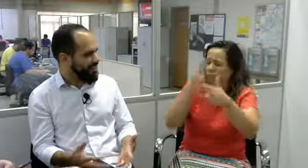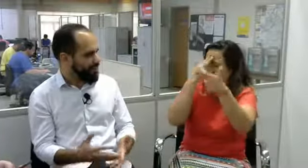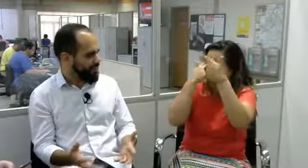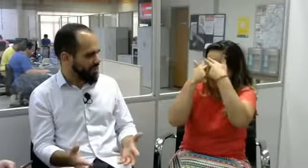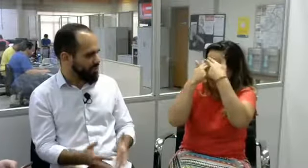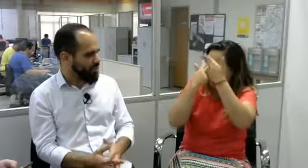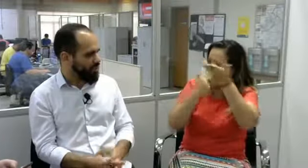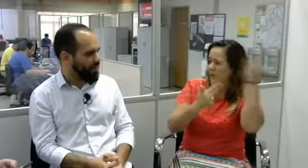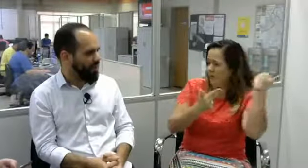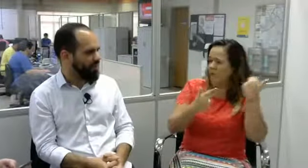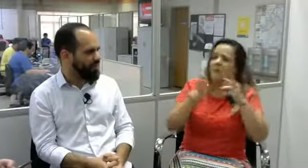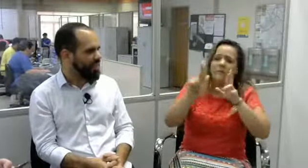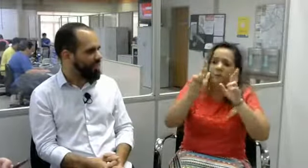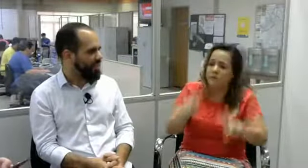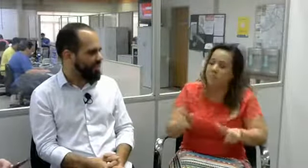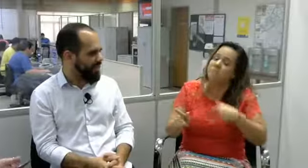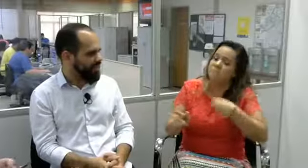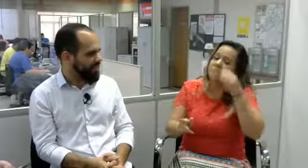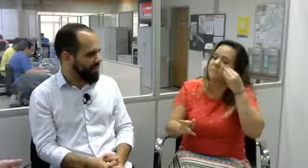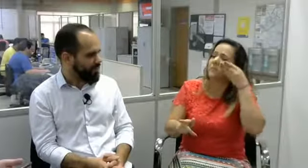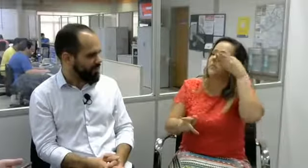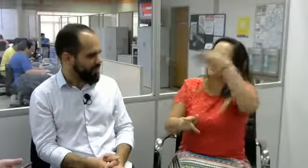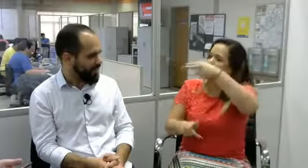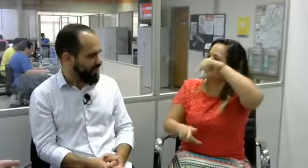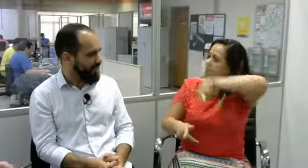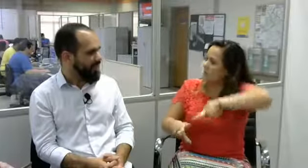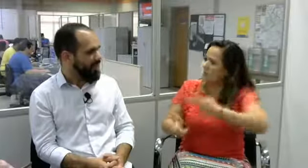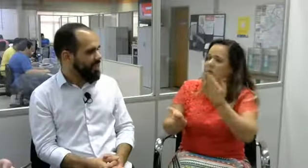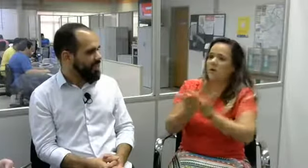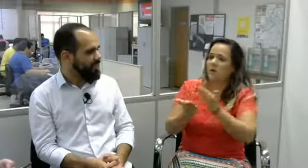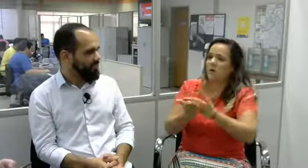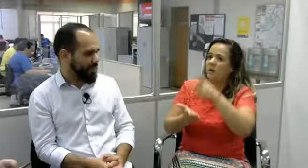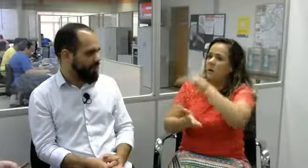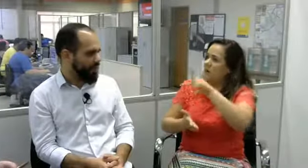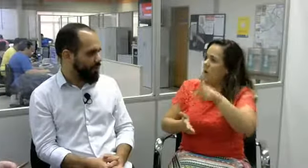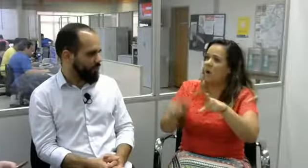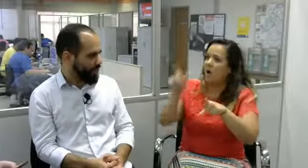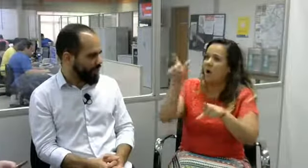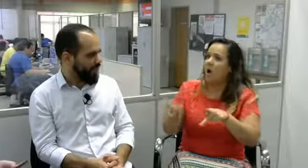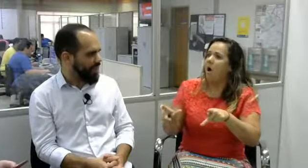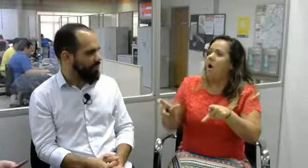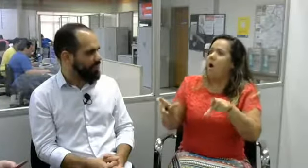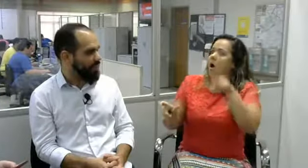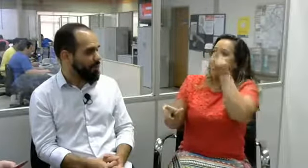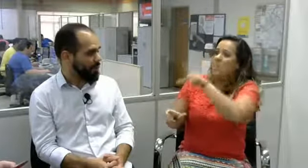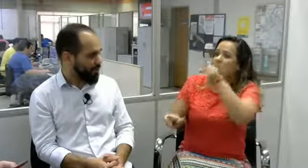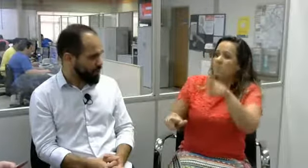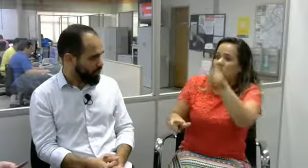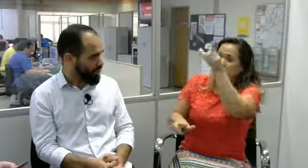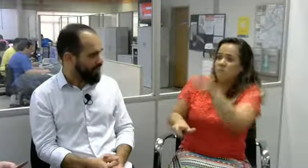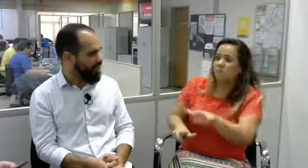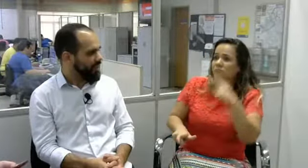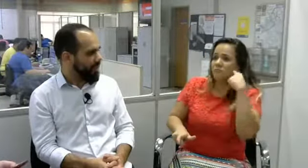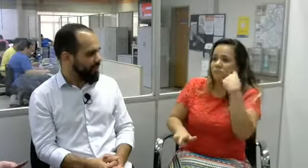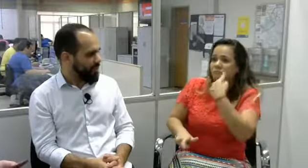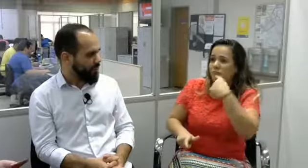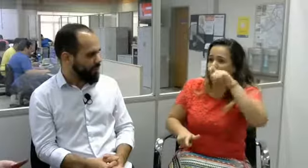processo da escola, eu já não queria mais, eu estava traumatizada. E mesmo assim, eu fui lá e encontrei uma professora, uma professora